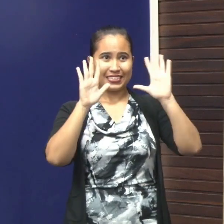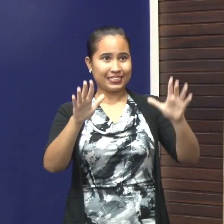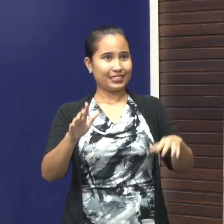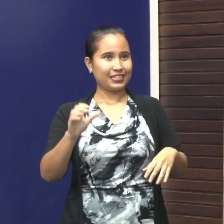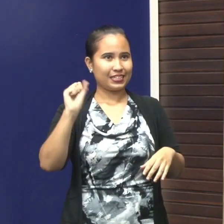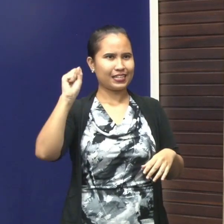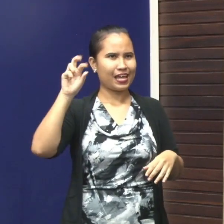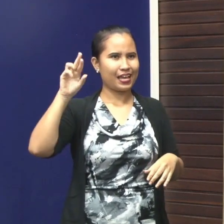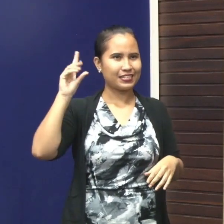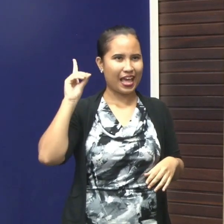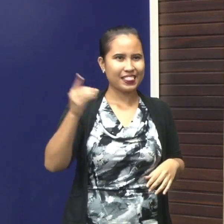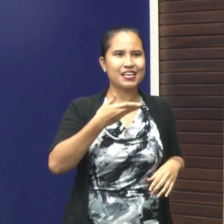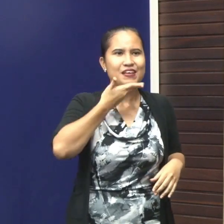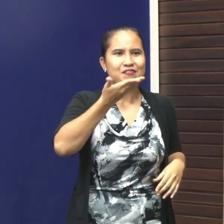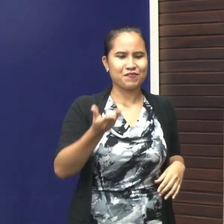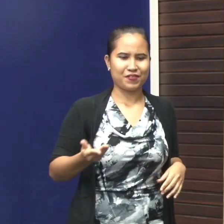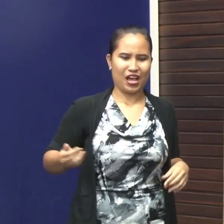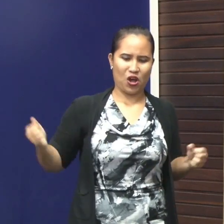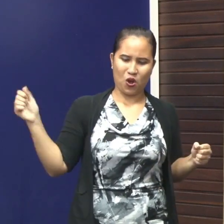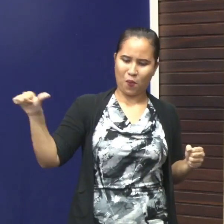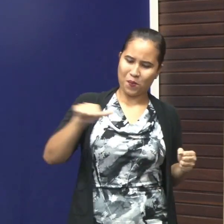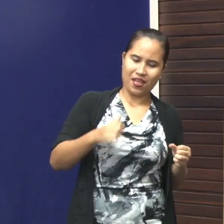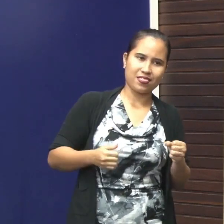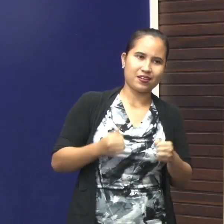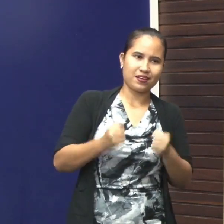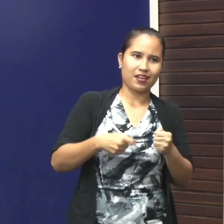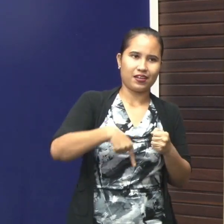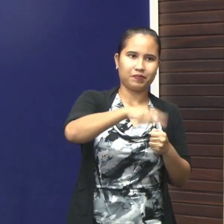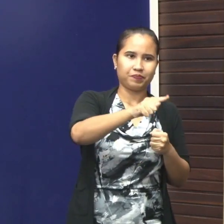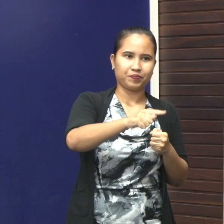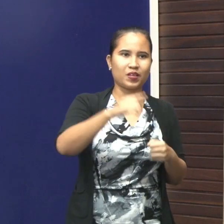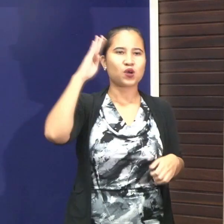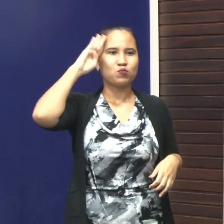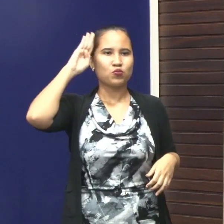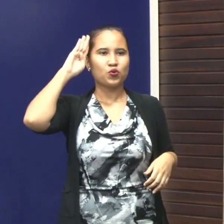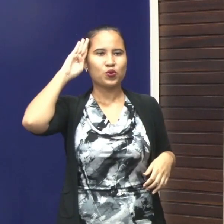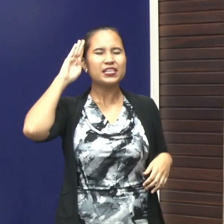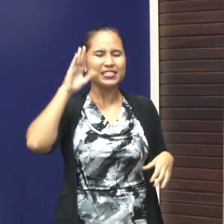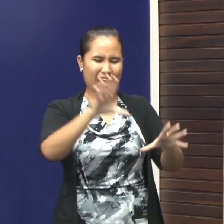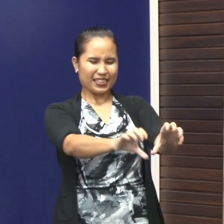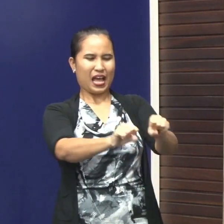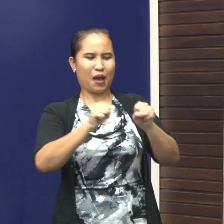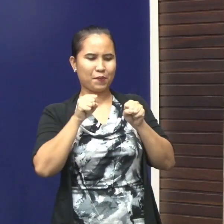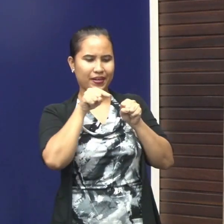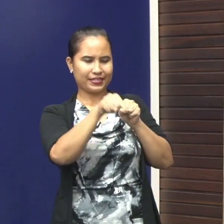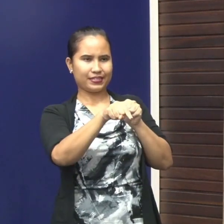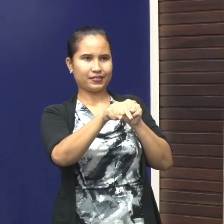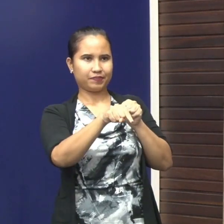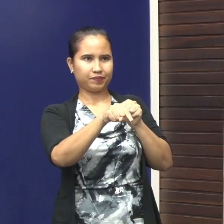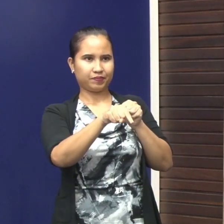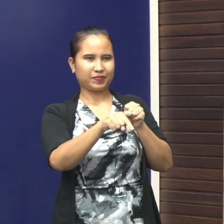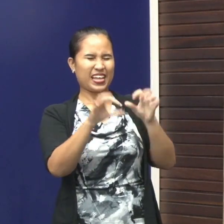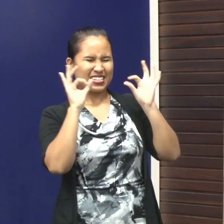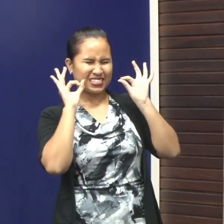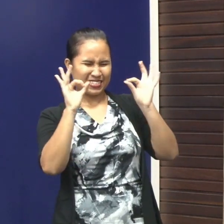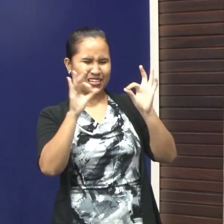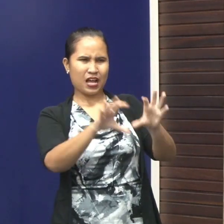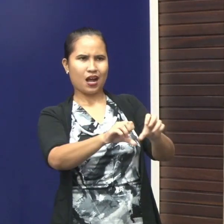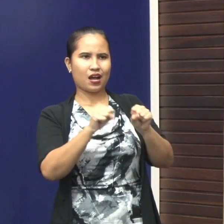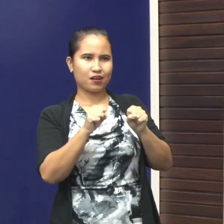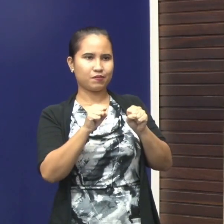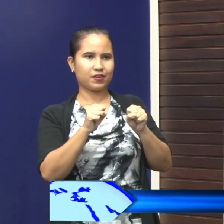vragen aan een passagier voor transport, dat die door de politie zullen worden aangepakt. Stregent aangepakt.